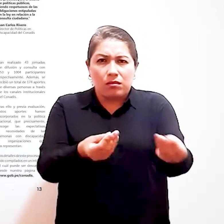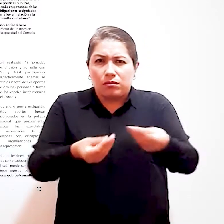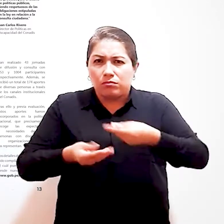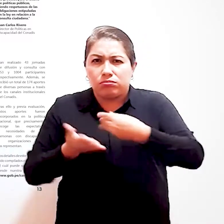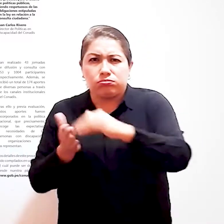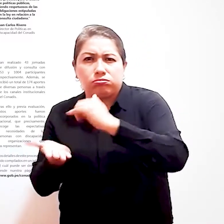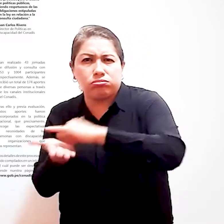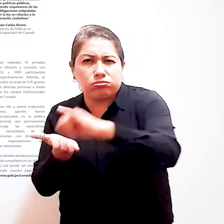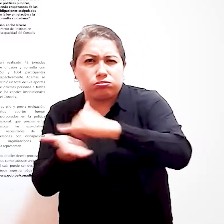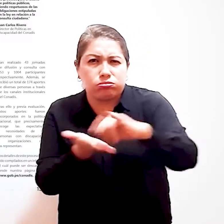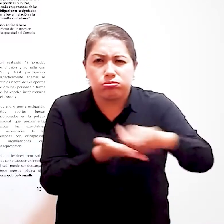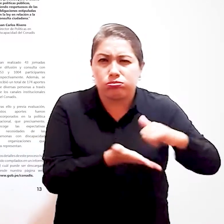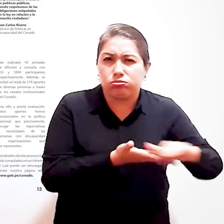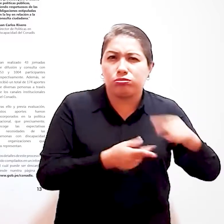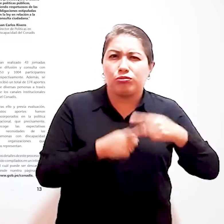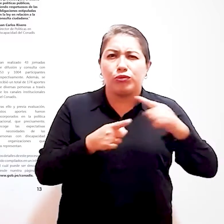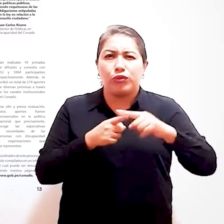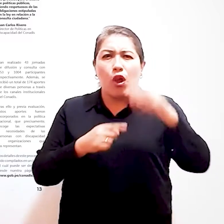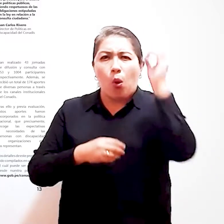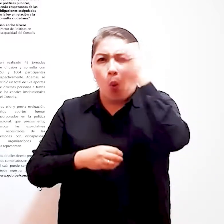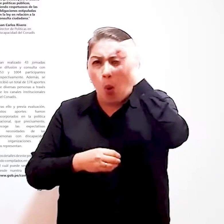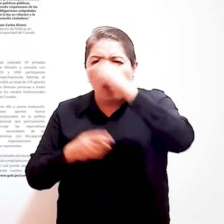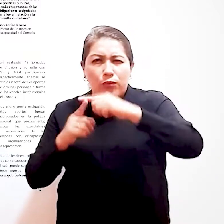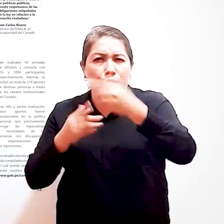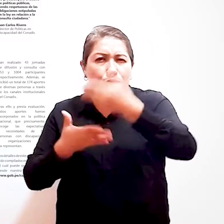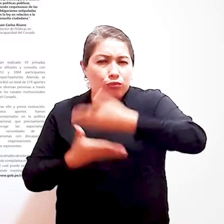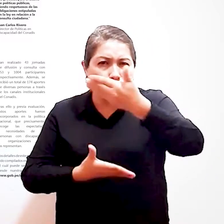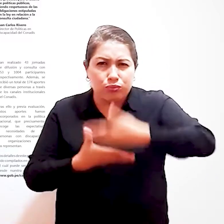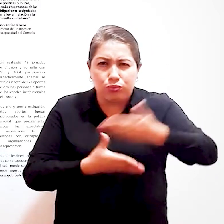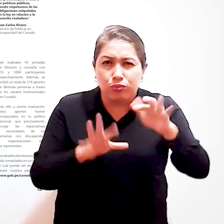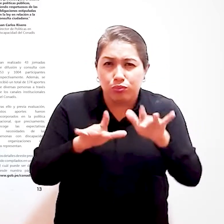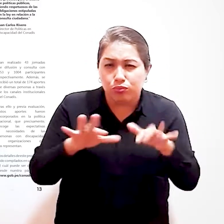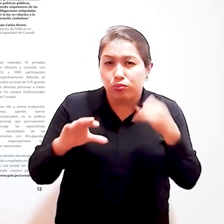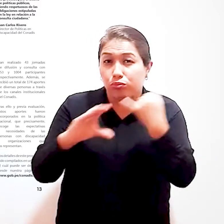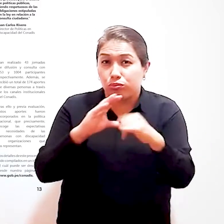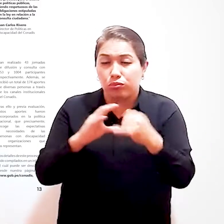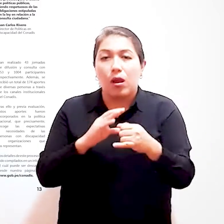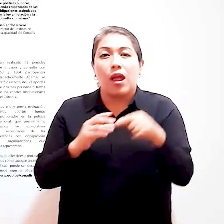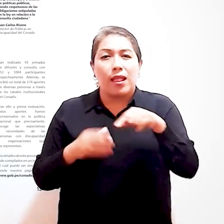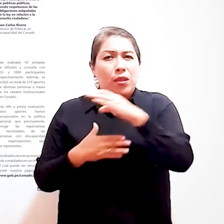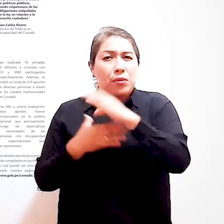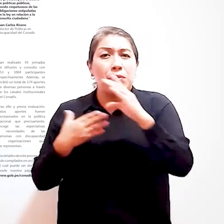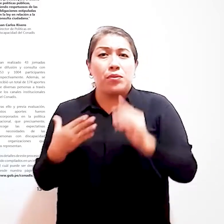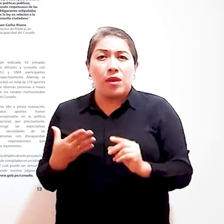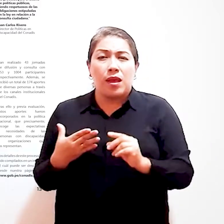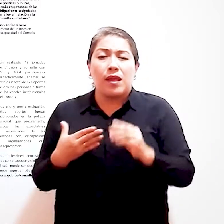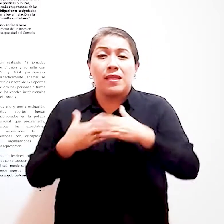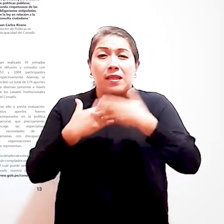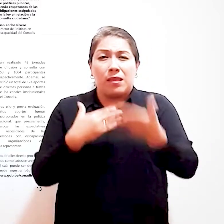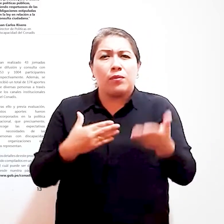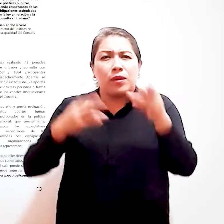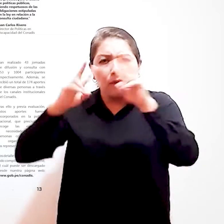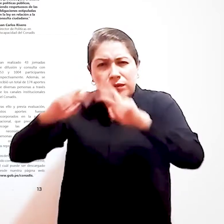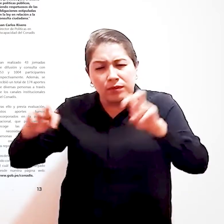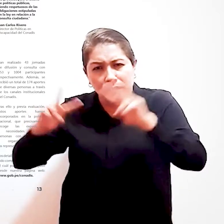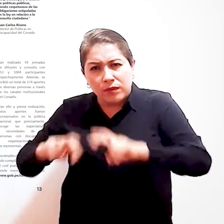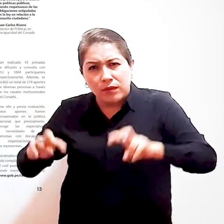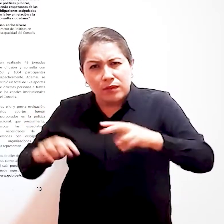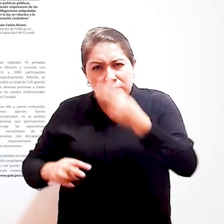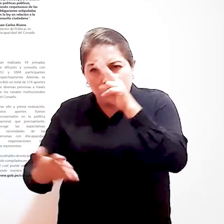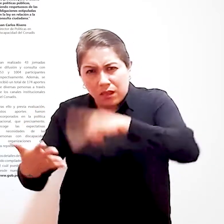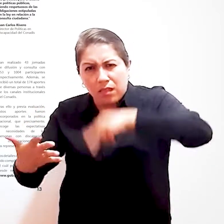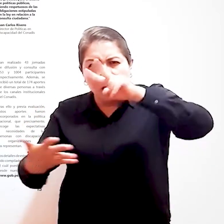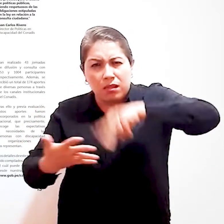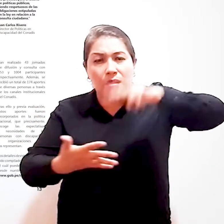174 aportes de diversas personas a través de los canales institucionales del CONADIS Tras ello y previa